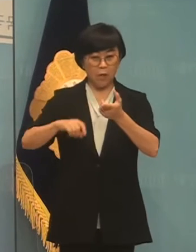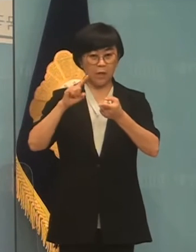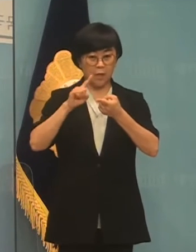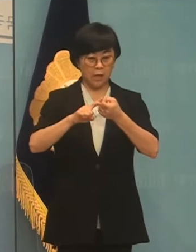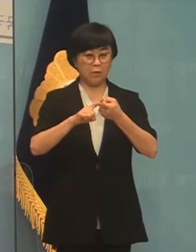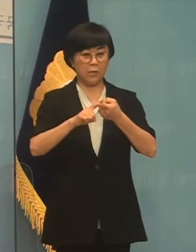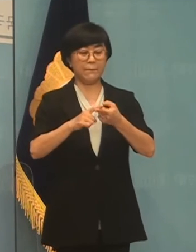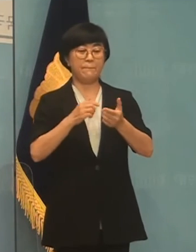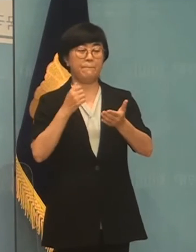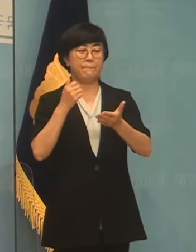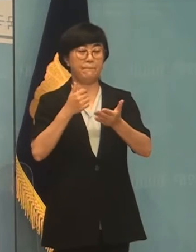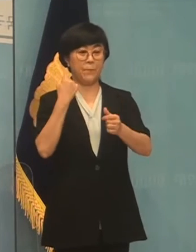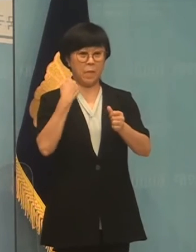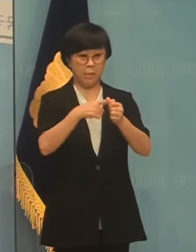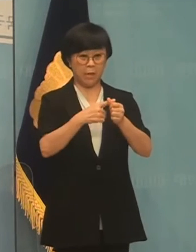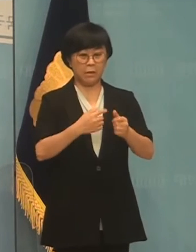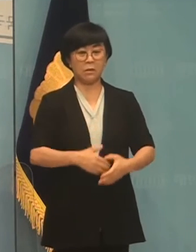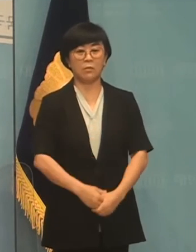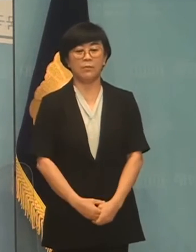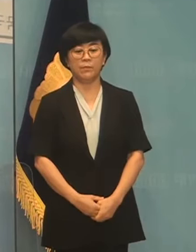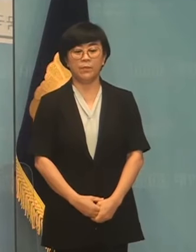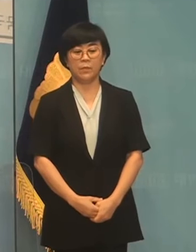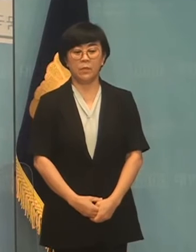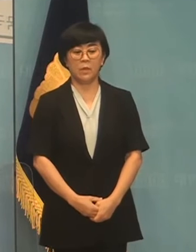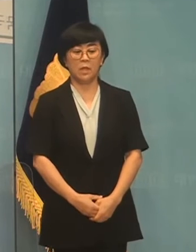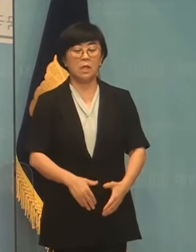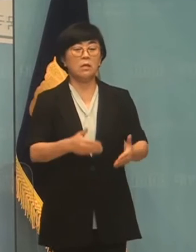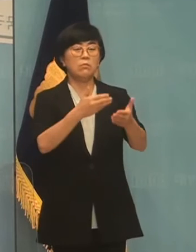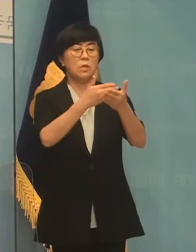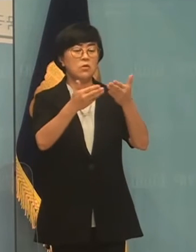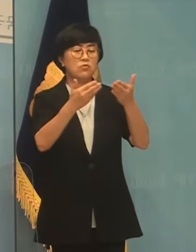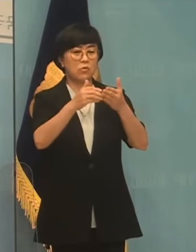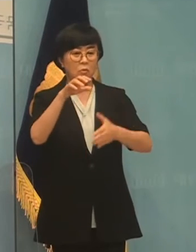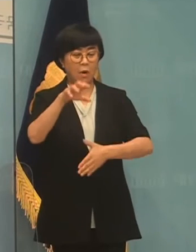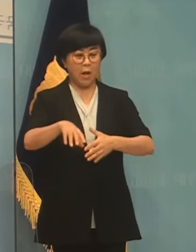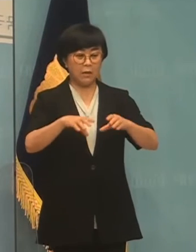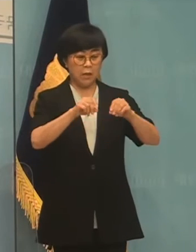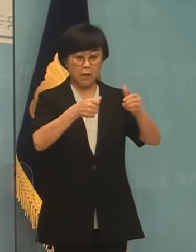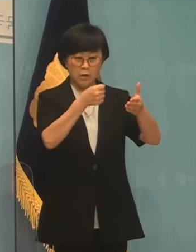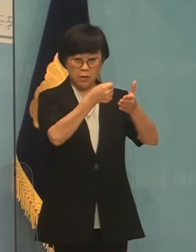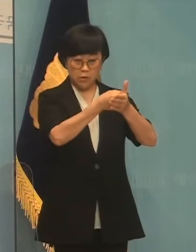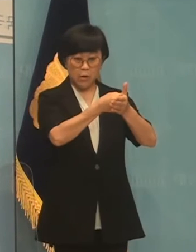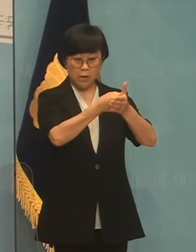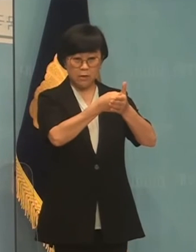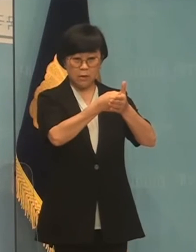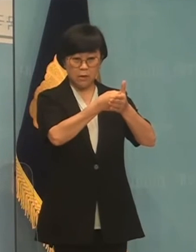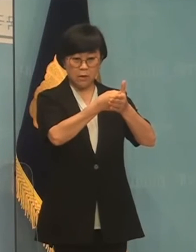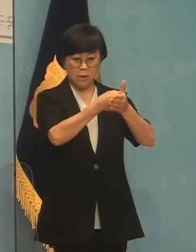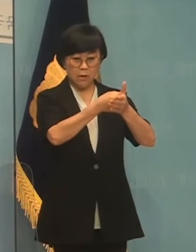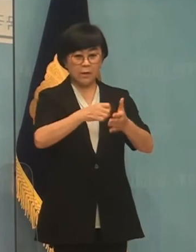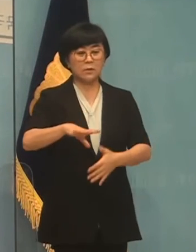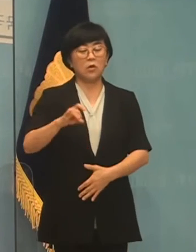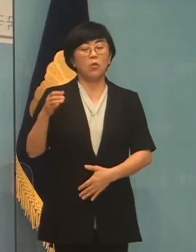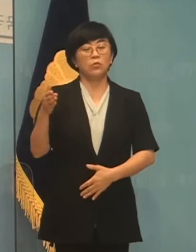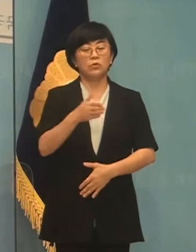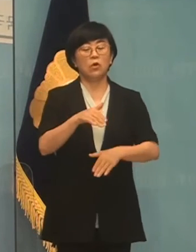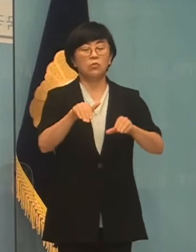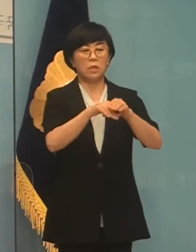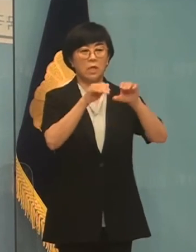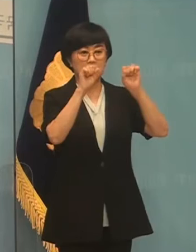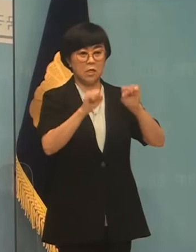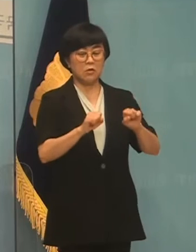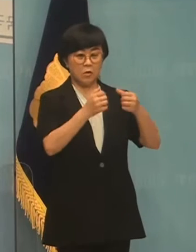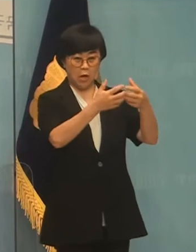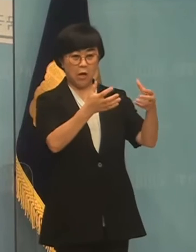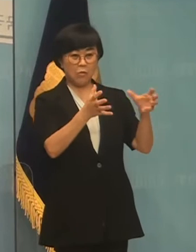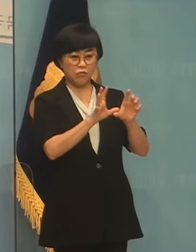저는 오늘 이거리 미술관 입지선정과 관련해서 당초 문제부가 민간